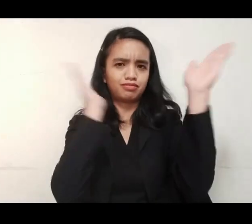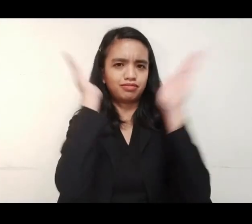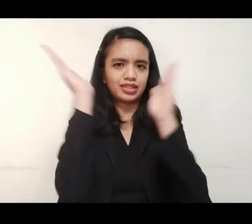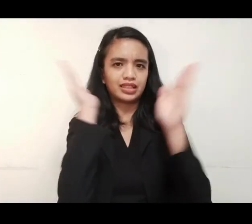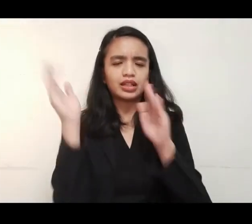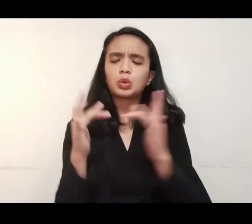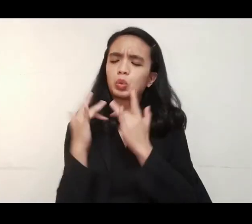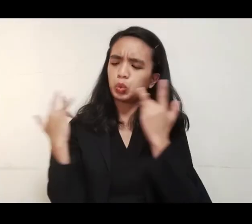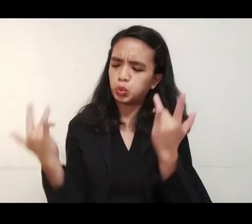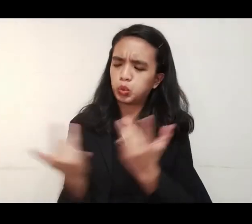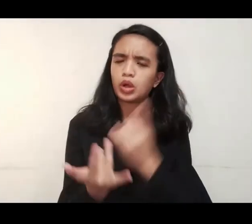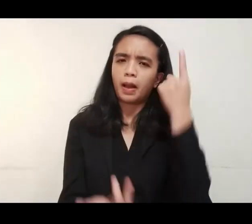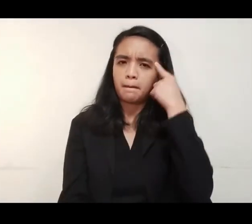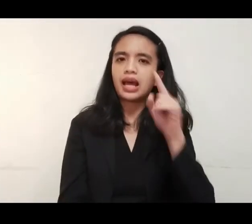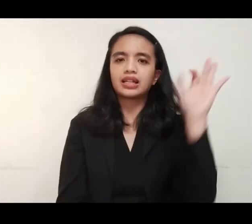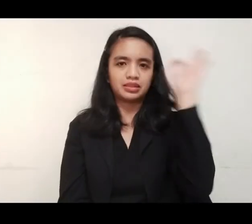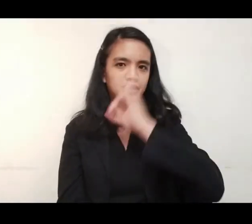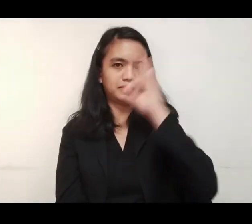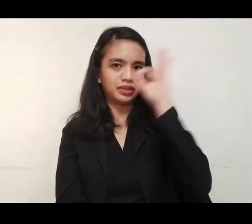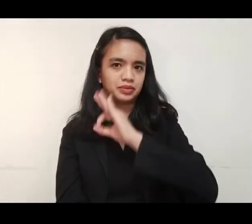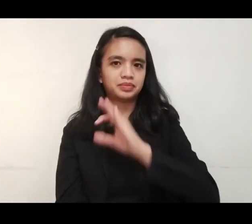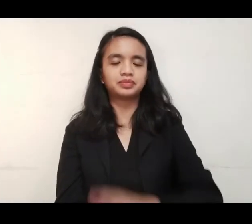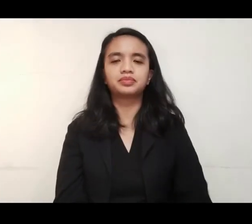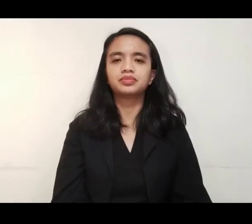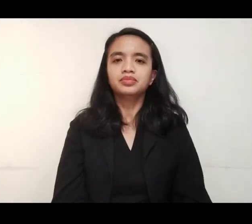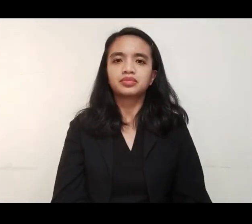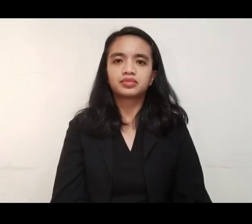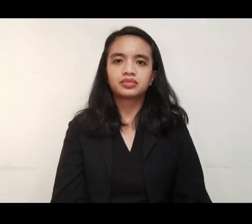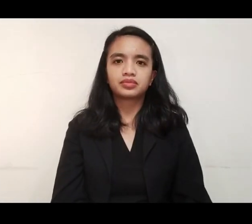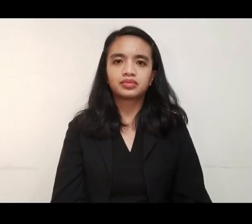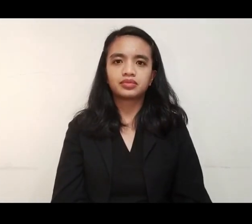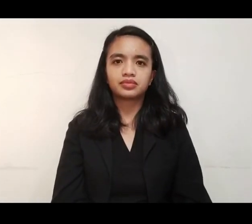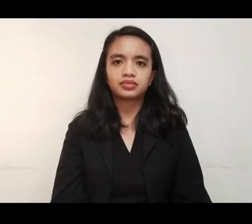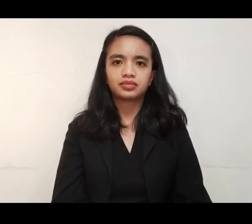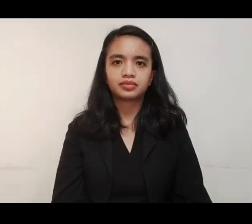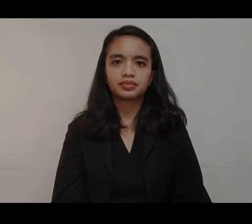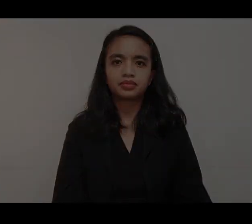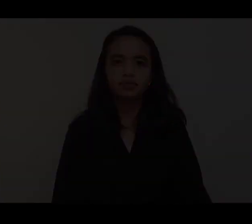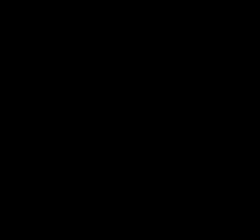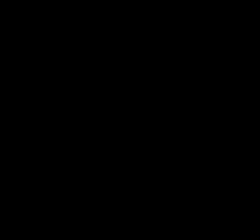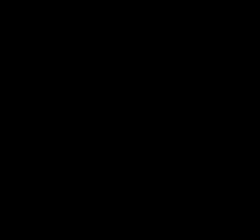RTV Balitang Amyanan. Maninilbihan ng buong puso para sa Pilipino.